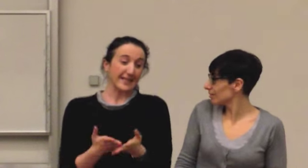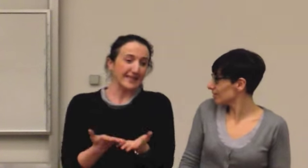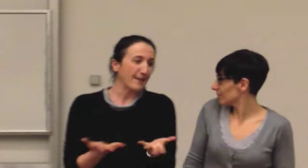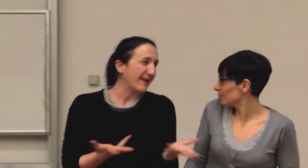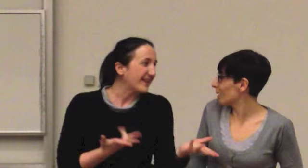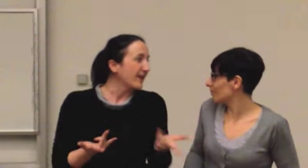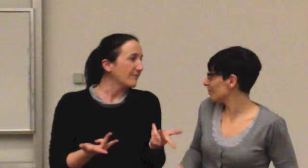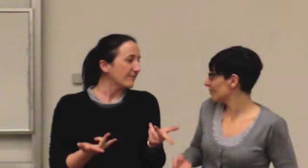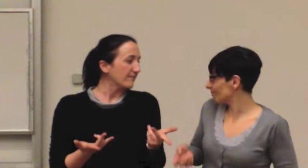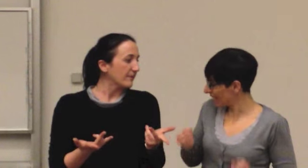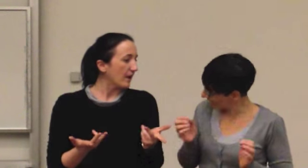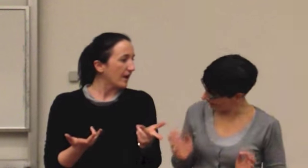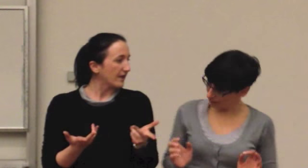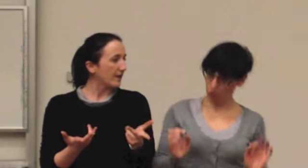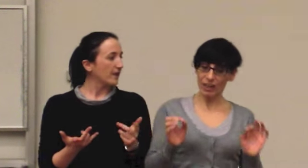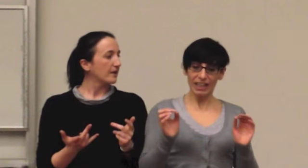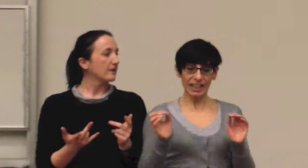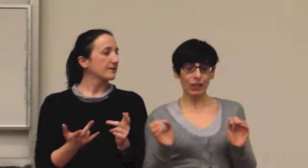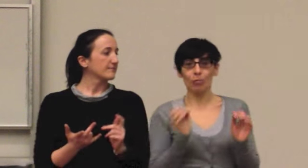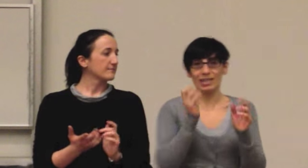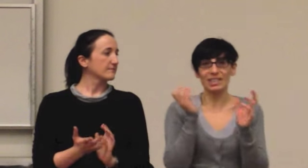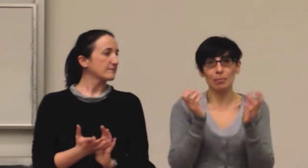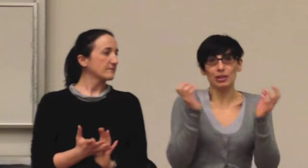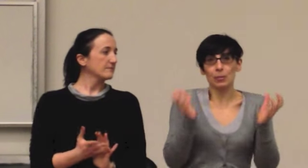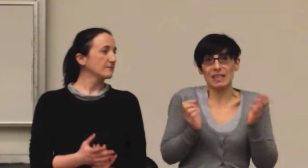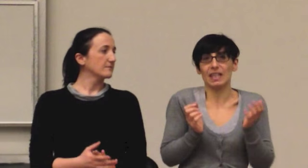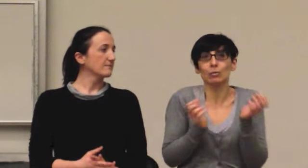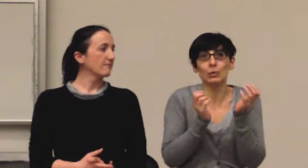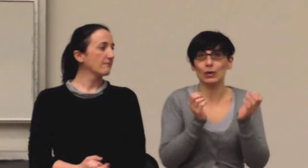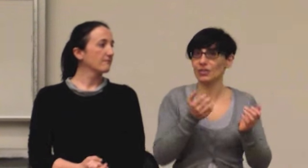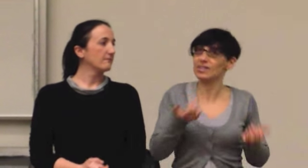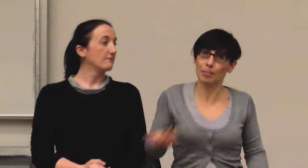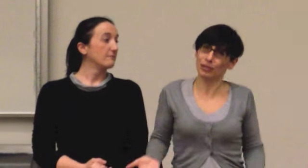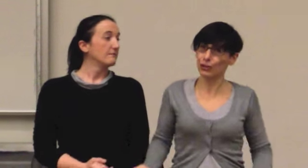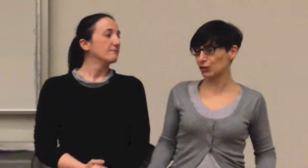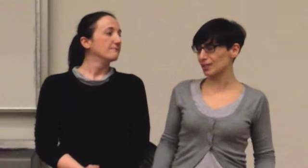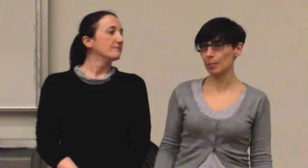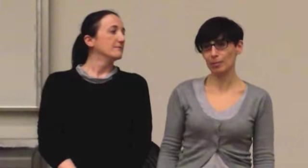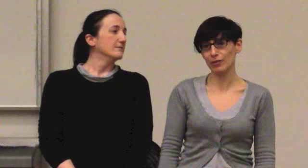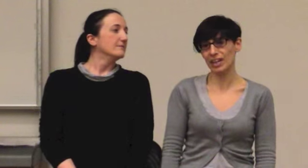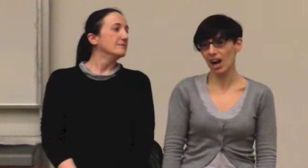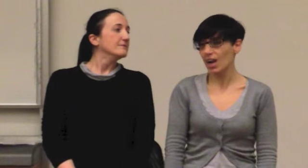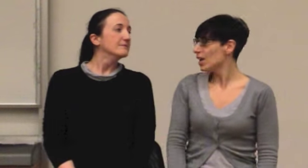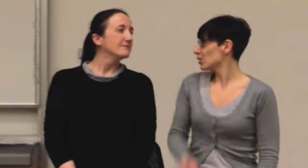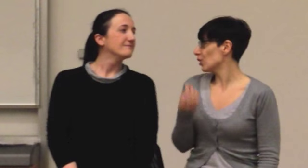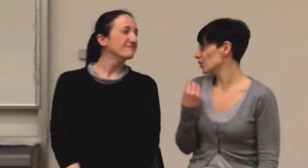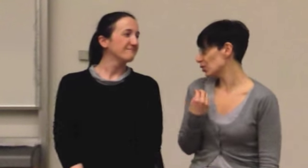tecnicamente... Ma intendevo. È come se si percepisse l'autunno, sapendo che non ci sarà primavera. Cioè ogni